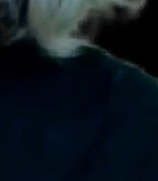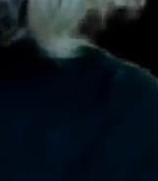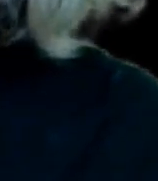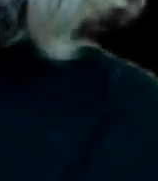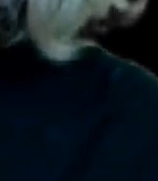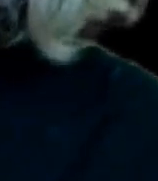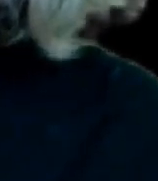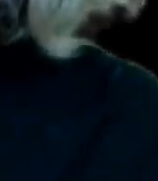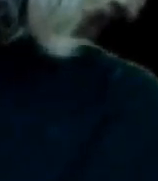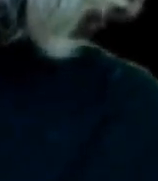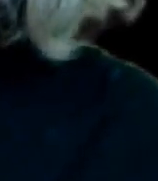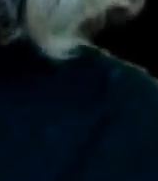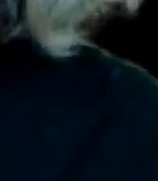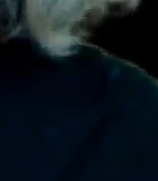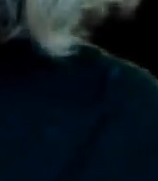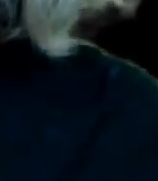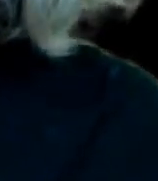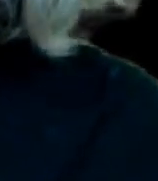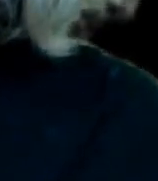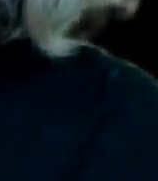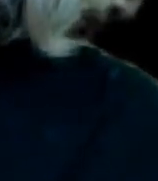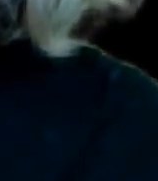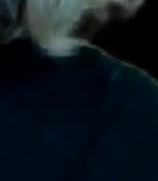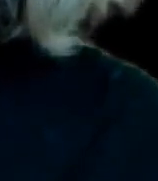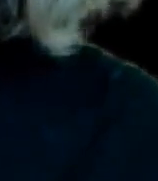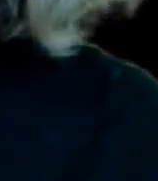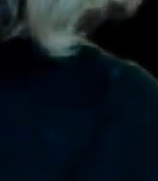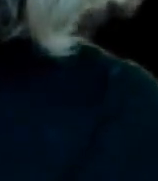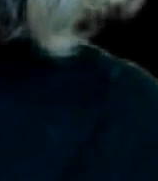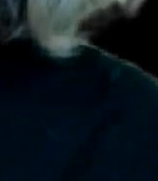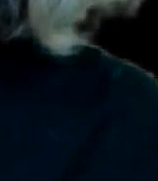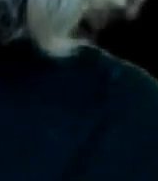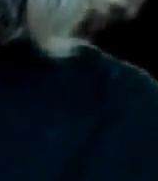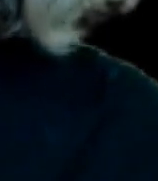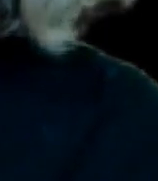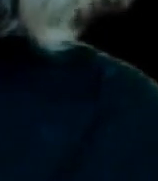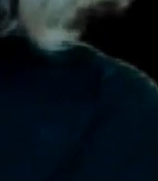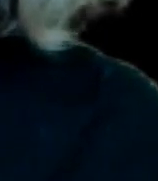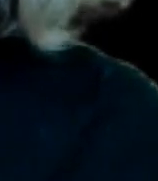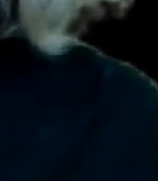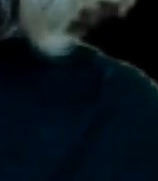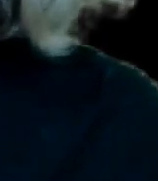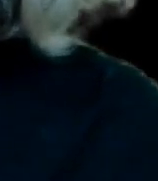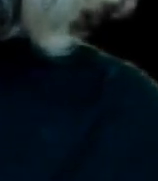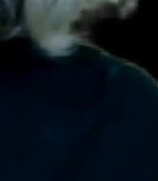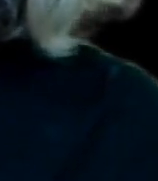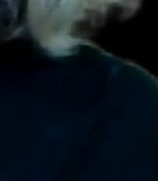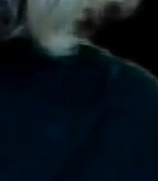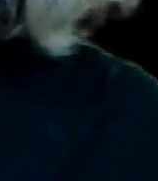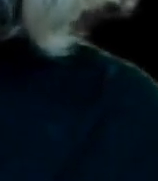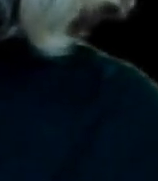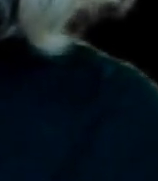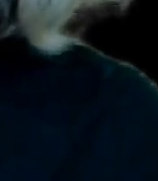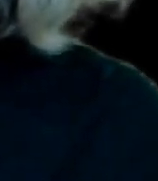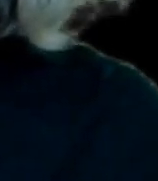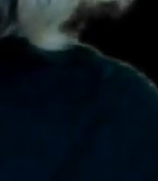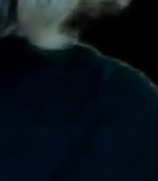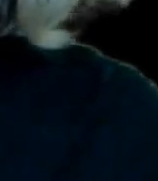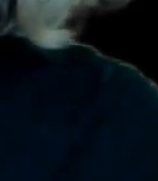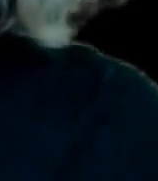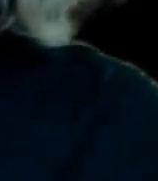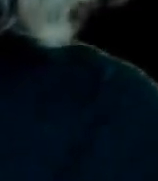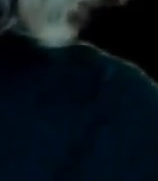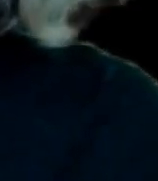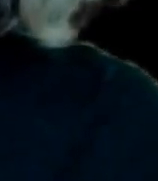En diferentes foros y en diferentes conferencias mañaneras también Entonces lo que tienen que hacer en comunicación